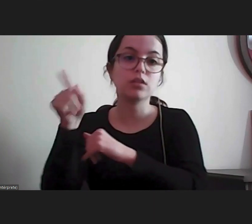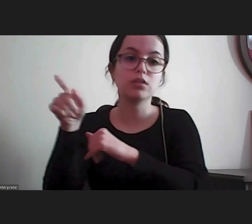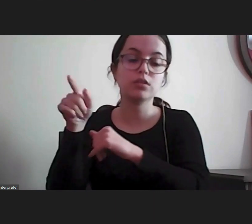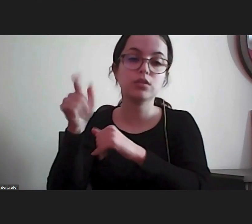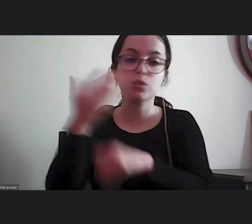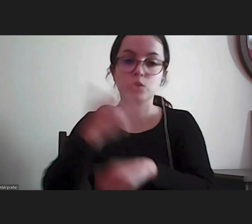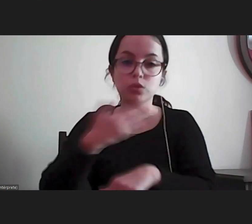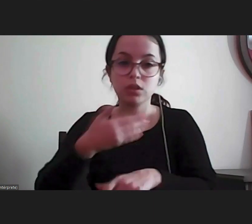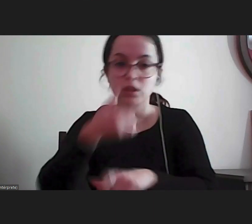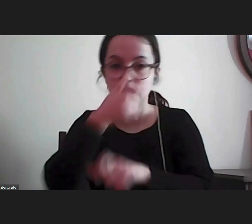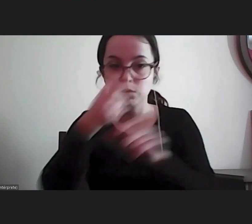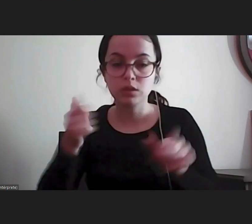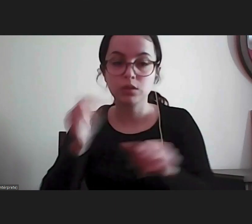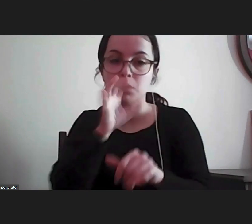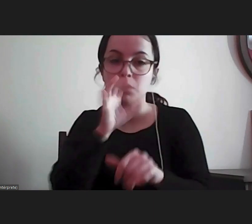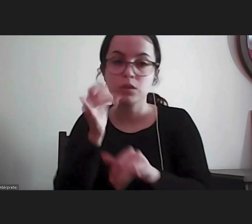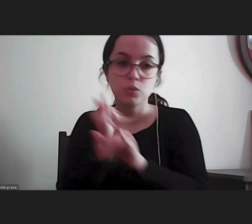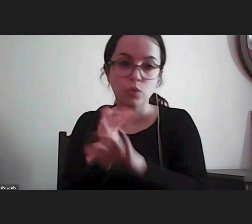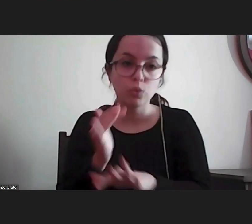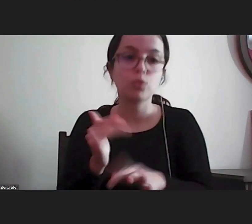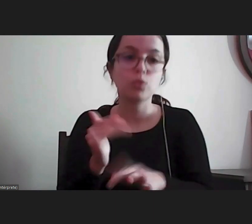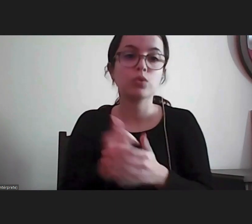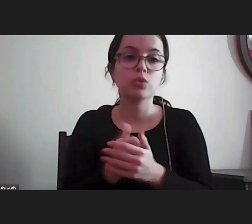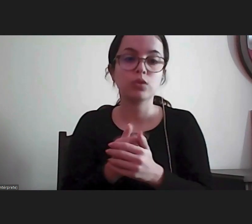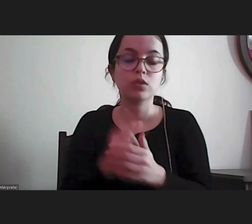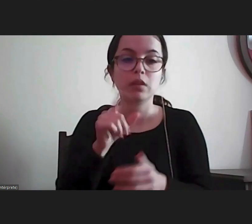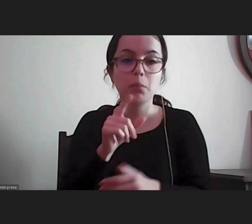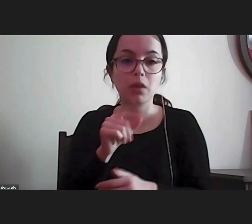outros países e também no fundo